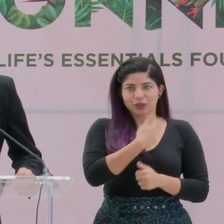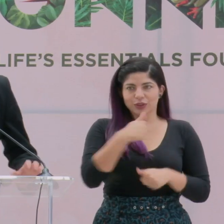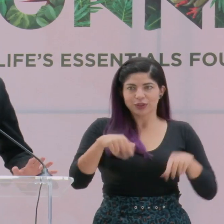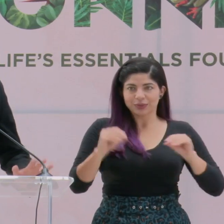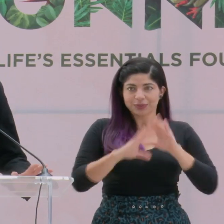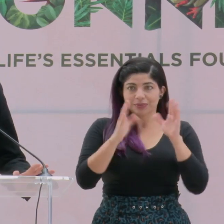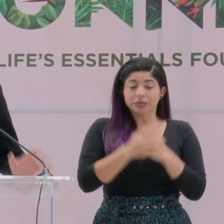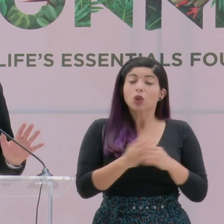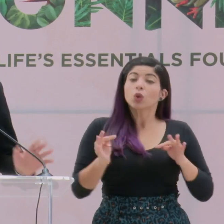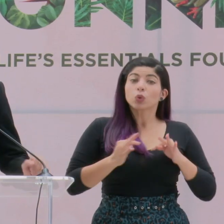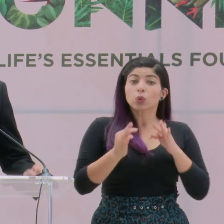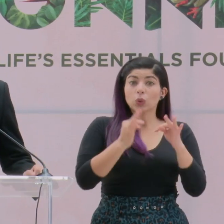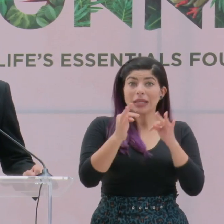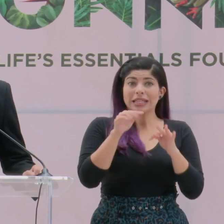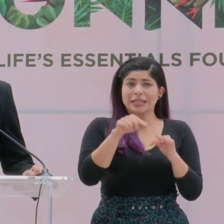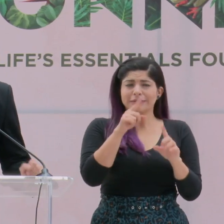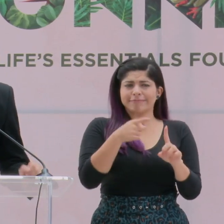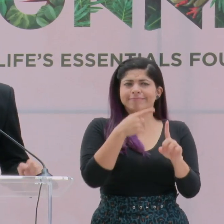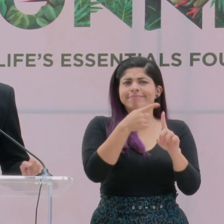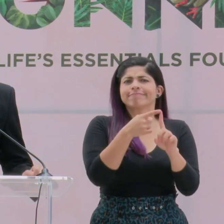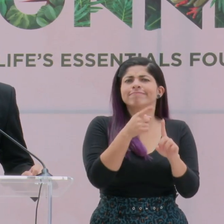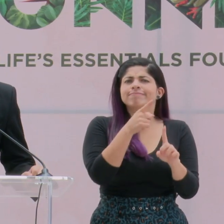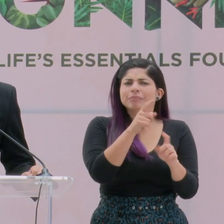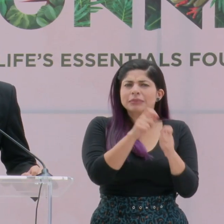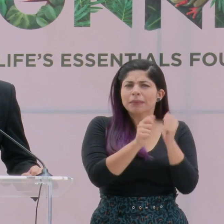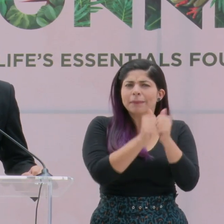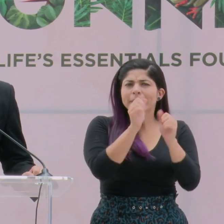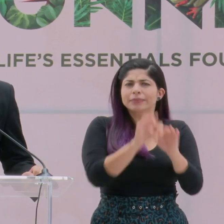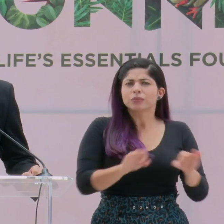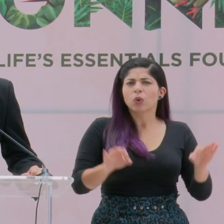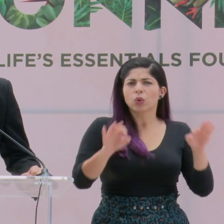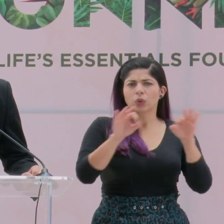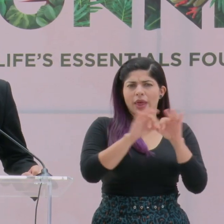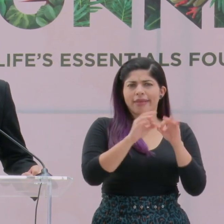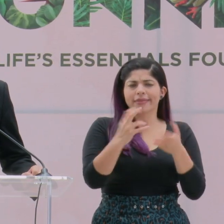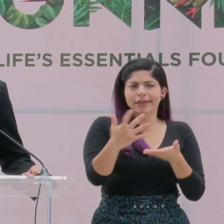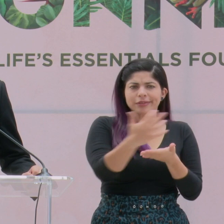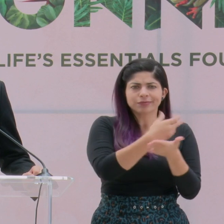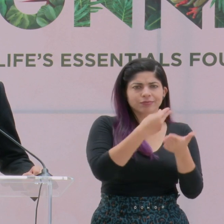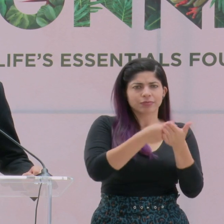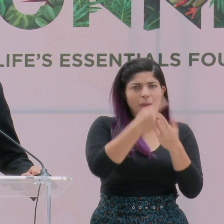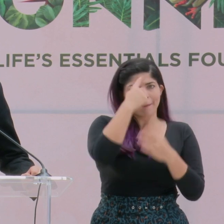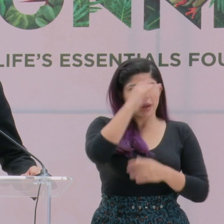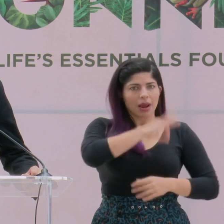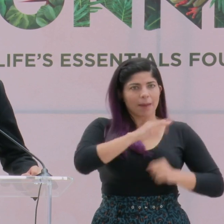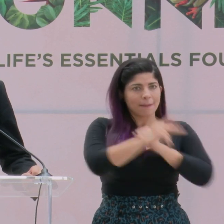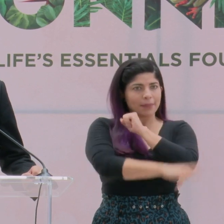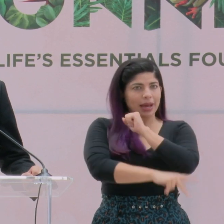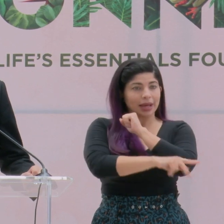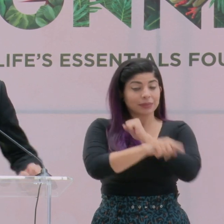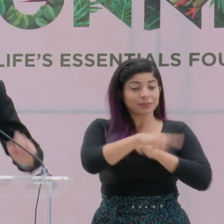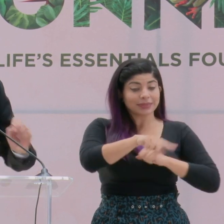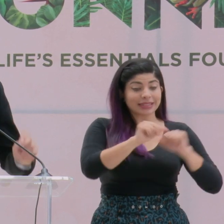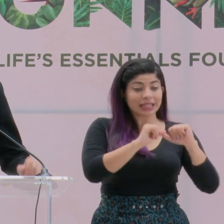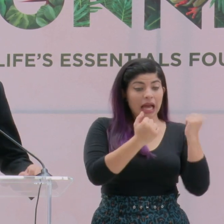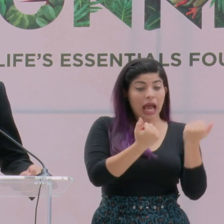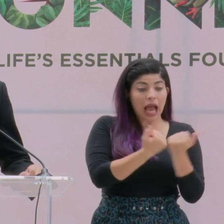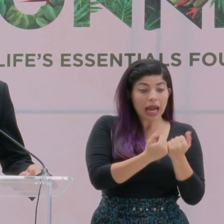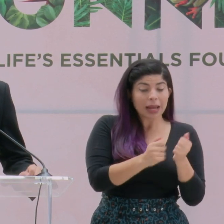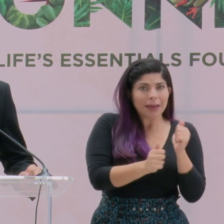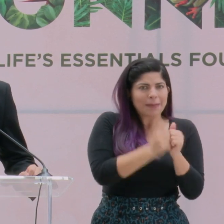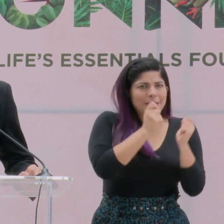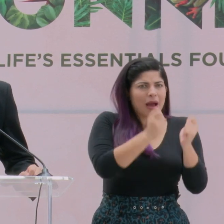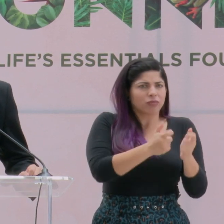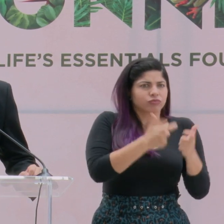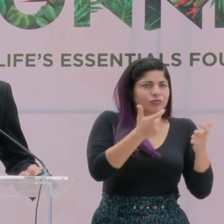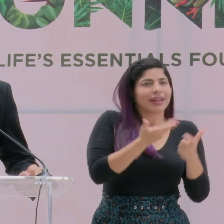El turismo es una de las fuentes más importantes de divisas para el país. Este sector genera más riqueza